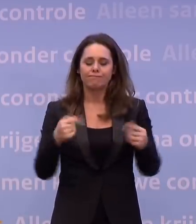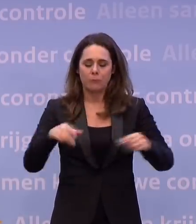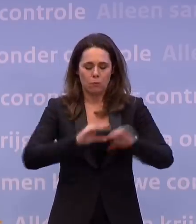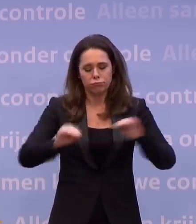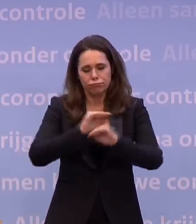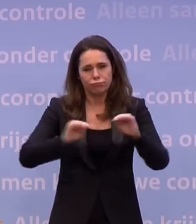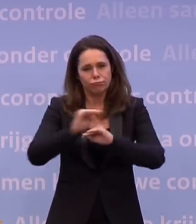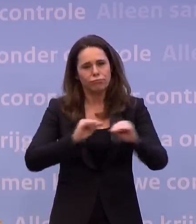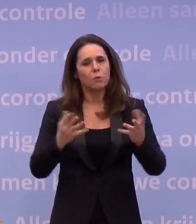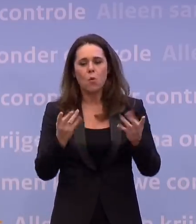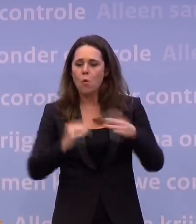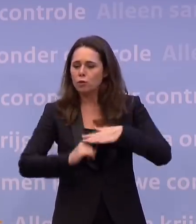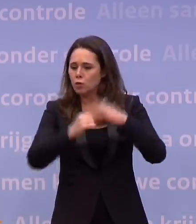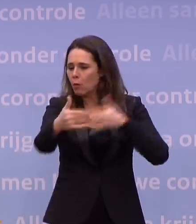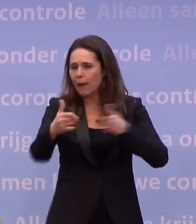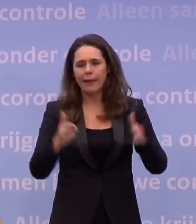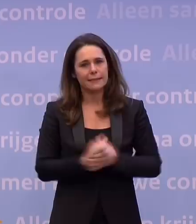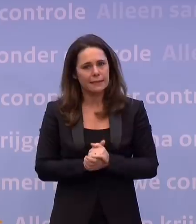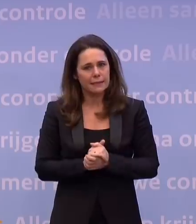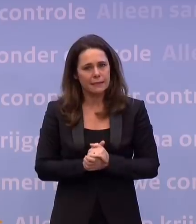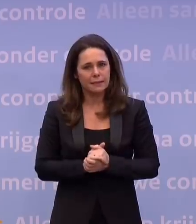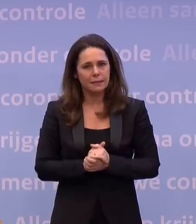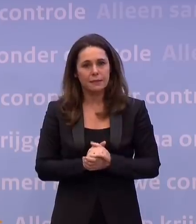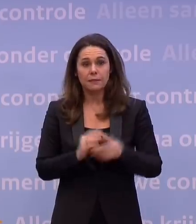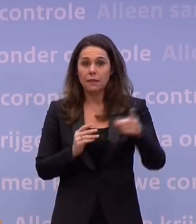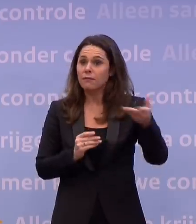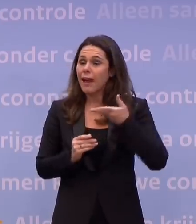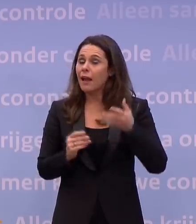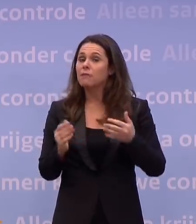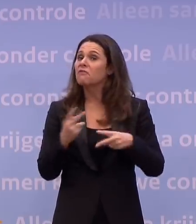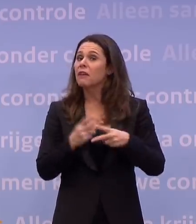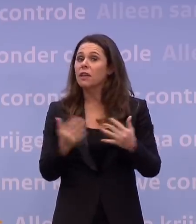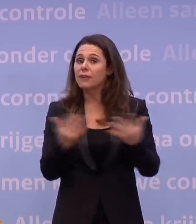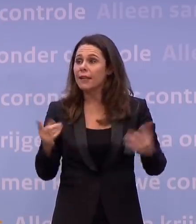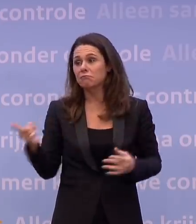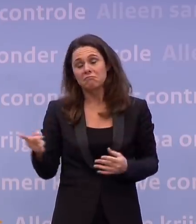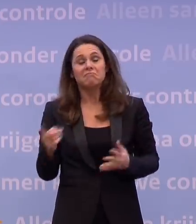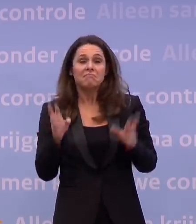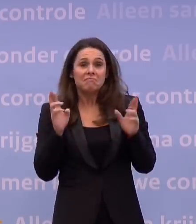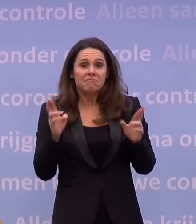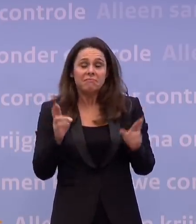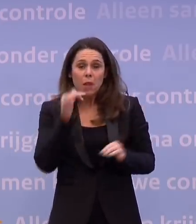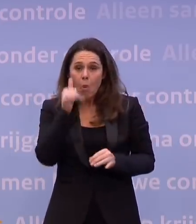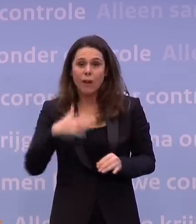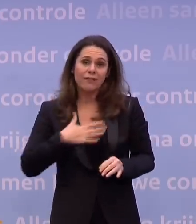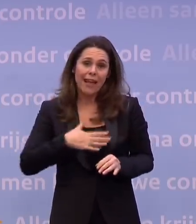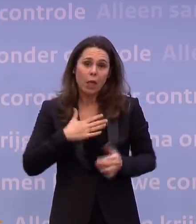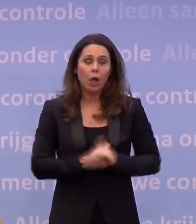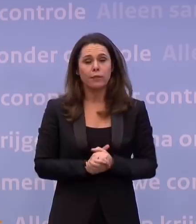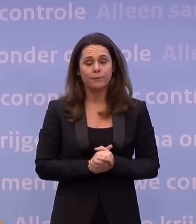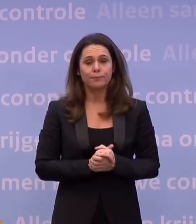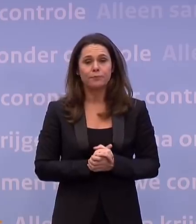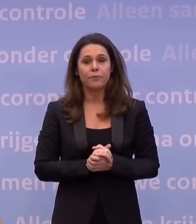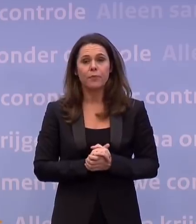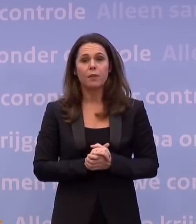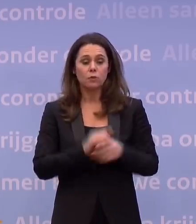kader van het steunpakket waar we nu aan werken. En wanneer verwacht u daar iets? Dat steunpakket hopen we dus ja, morgen of vrijdag een eind te zijn. En